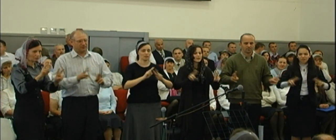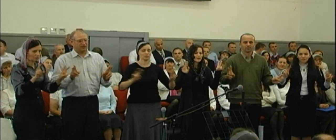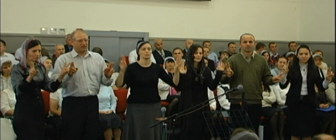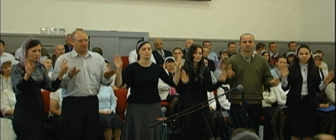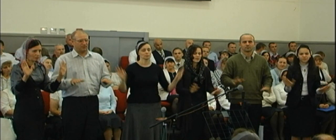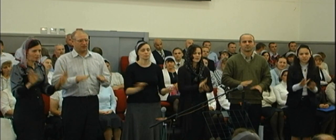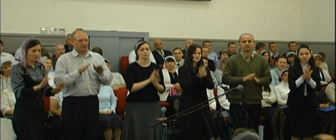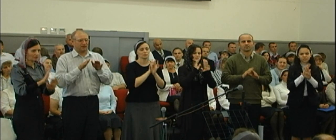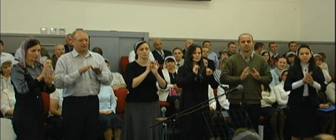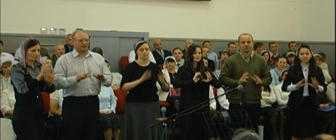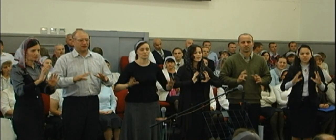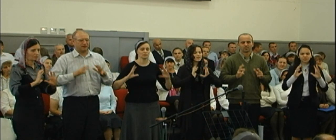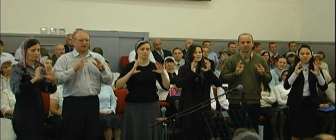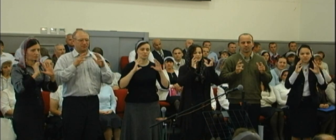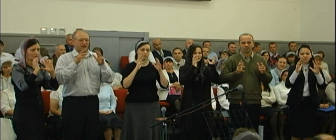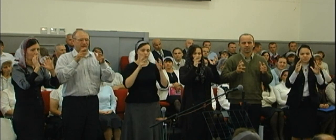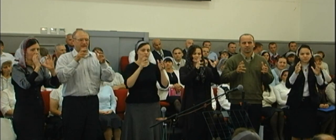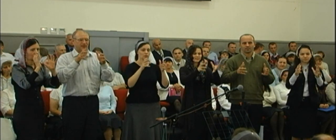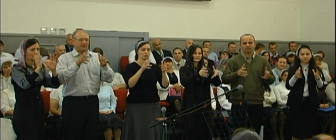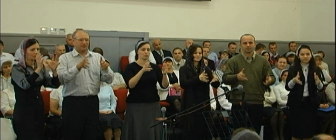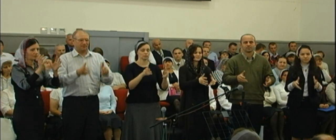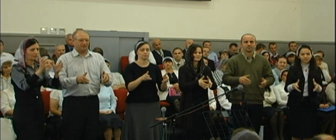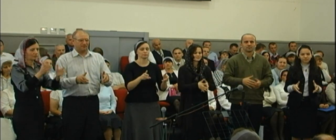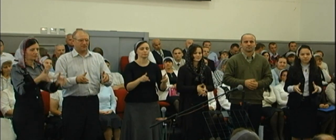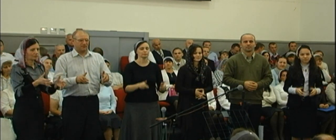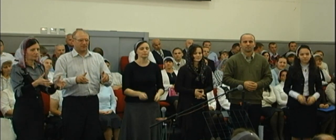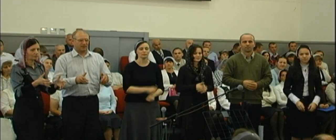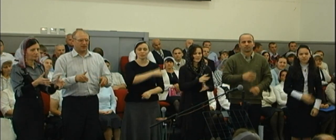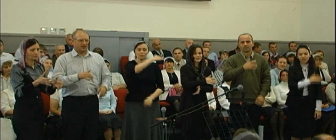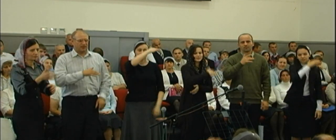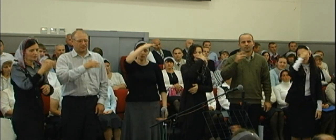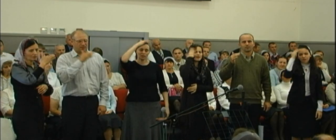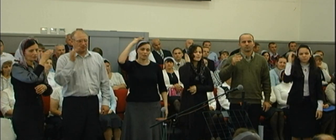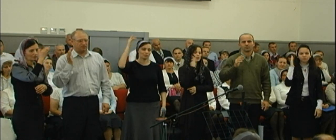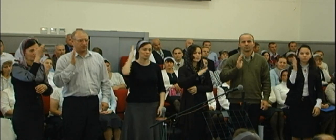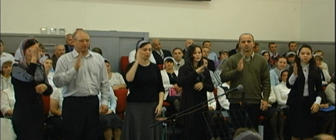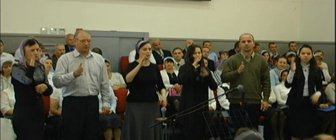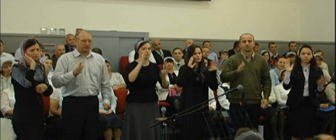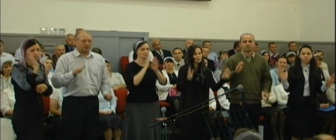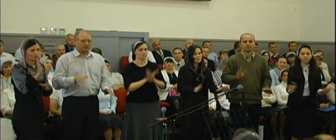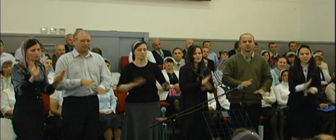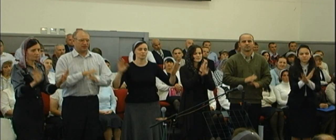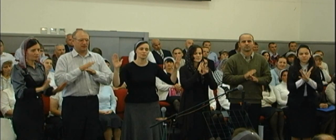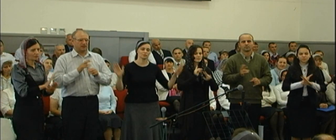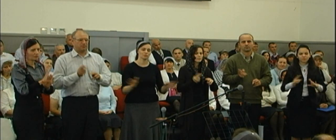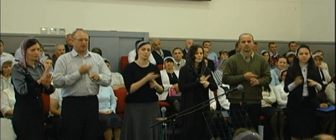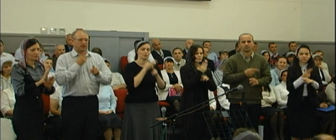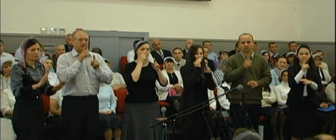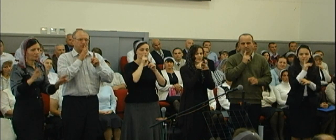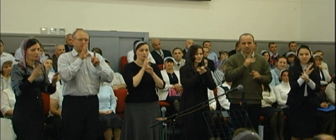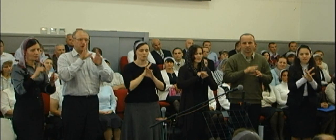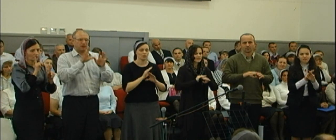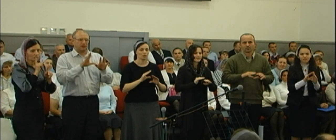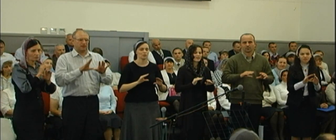умел петь на земле На небе будет петь не